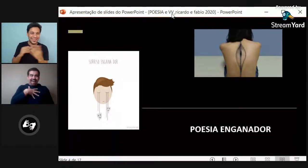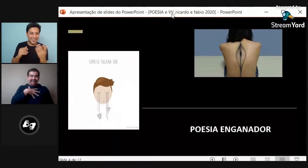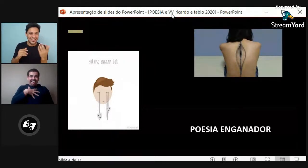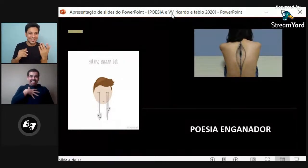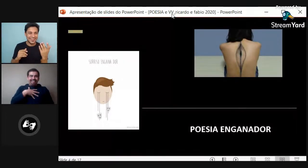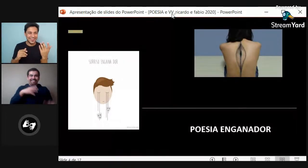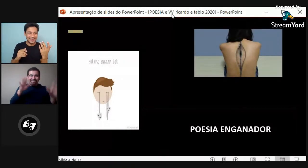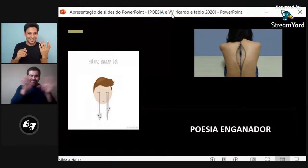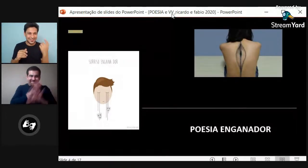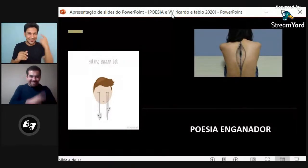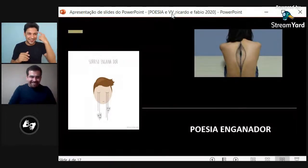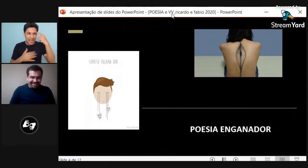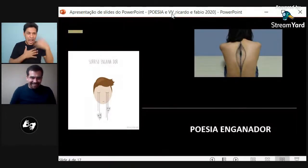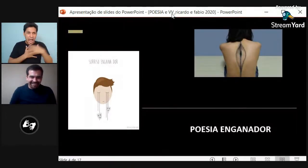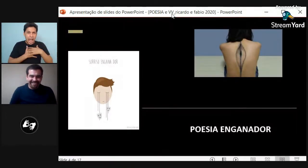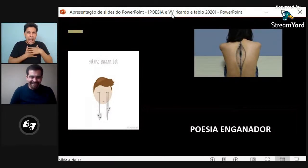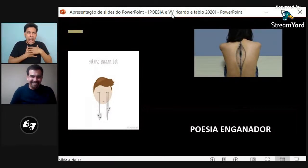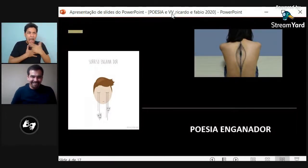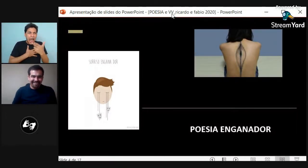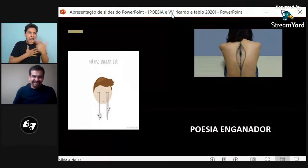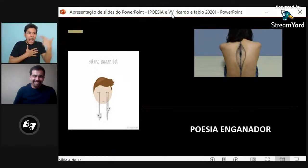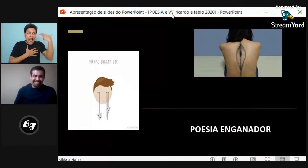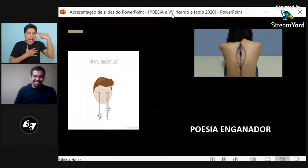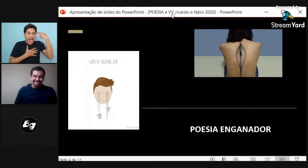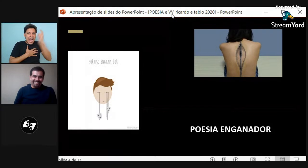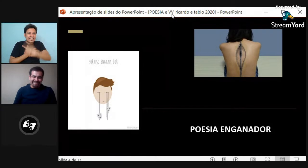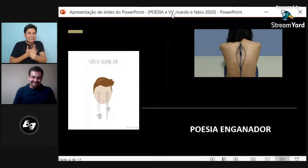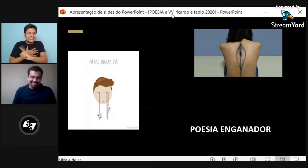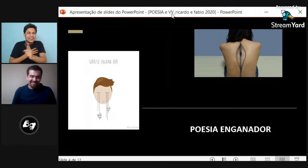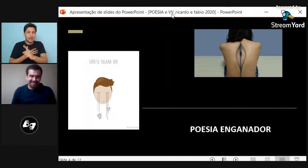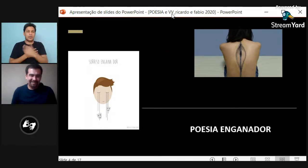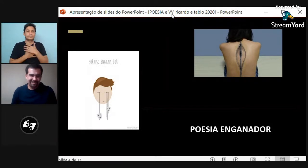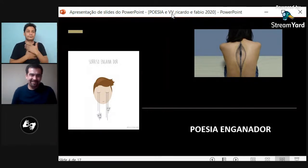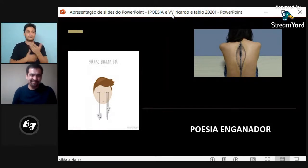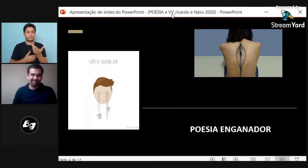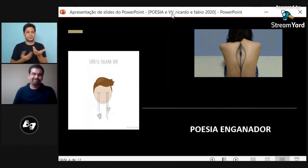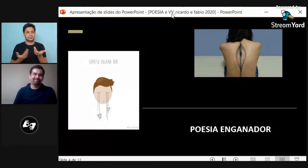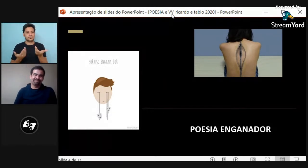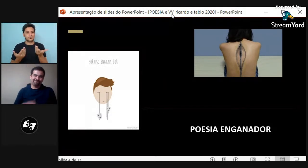expresión, cambia la idea. Y ustedes, como espectadores, están imaginando qué es lo que estoy diciendo.